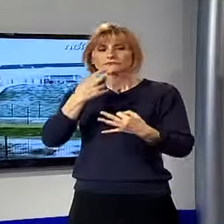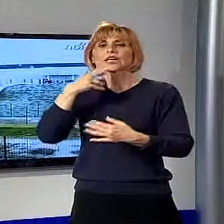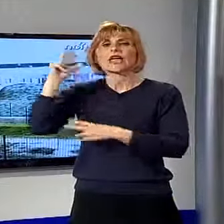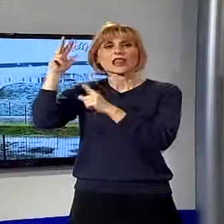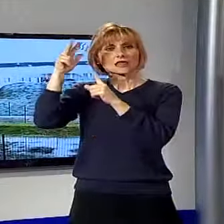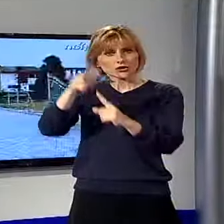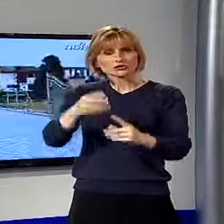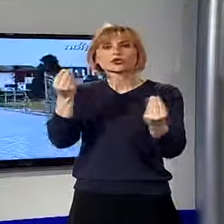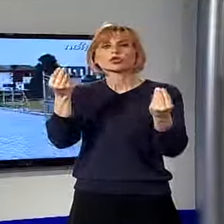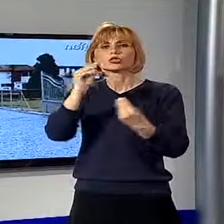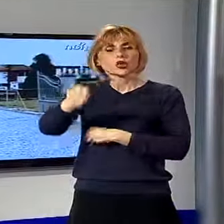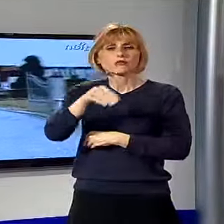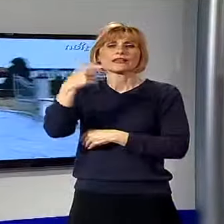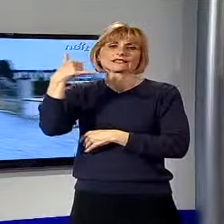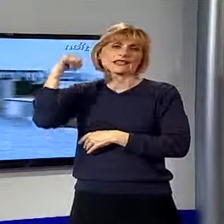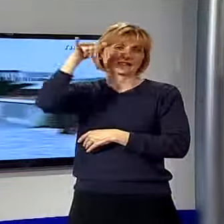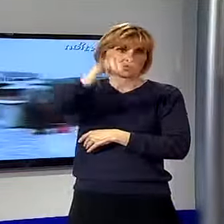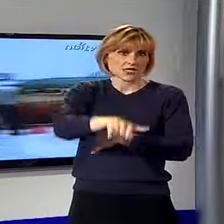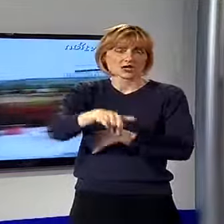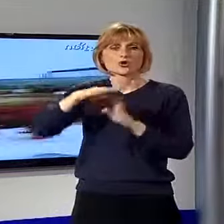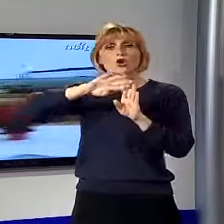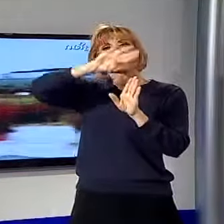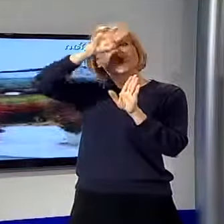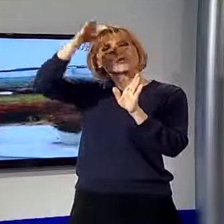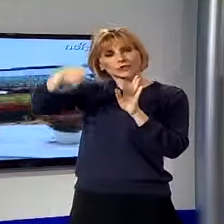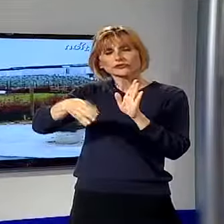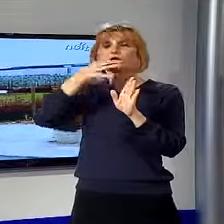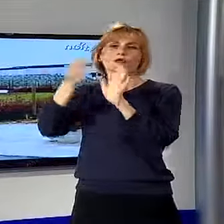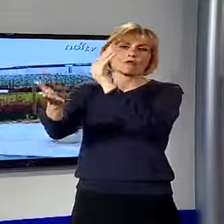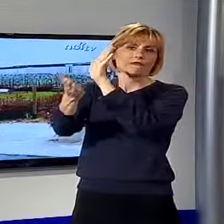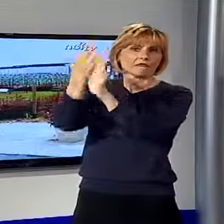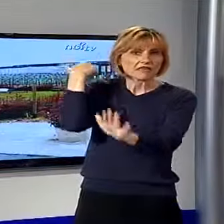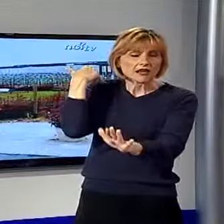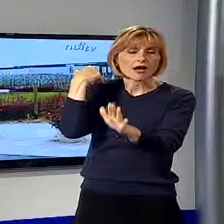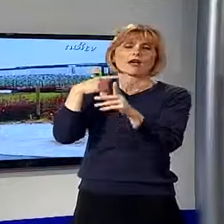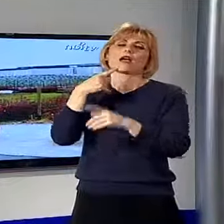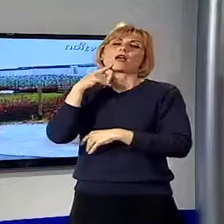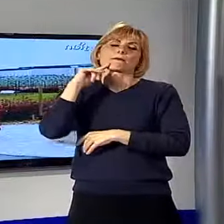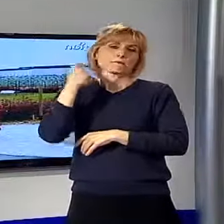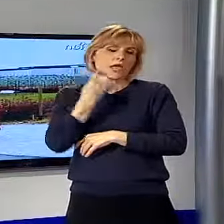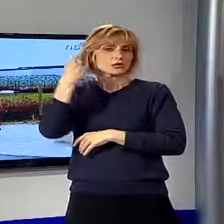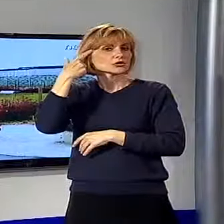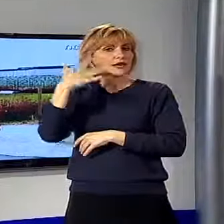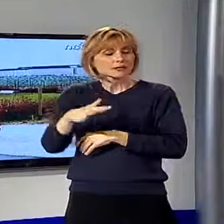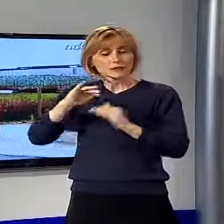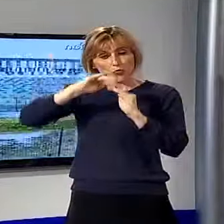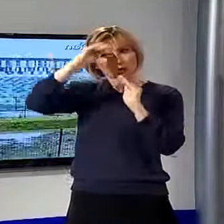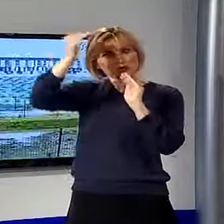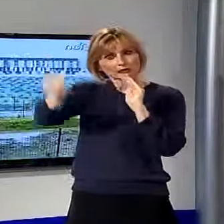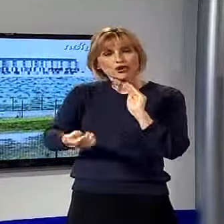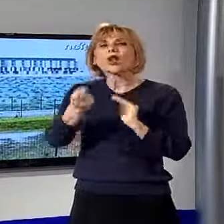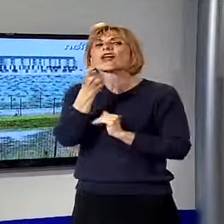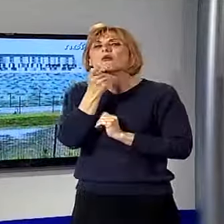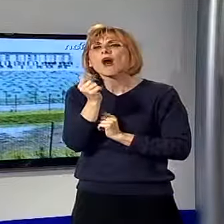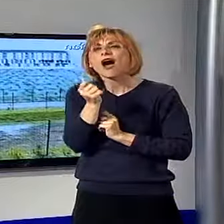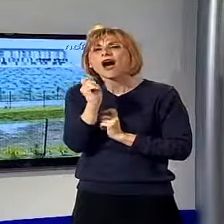gli elicotteri a Tassignano e la montagnola potrebbe essere abbattuta. A questo punto sarebbe giusto sapere quanto è costata e chi ripaga